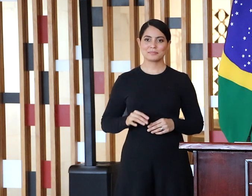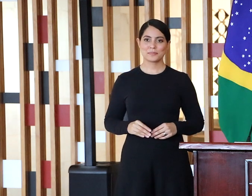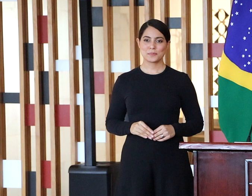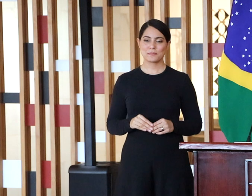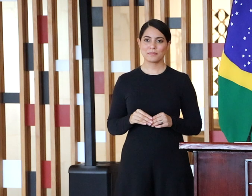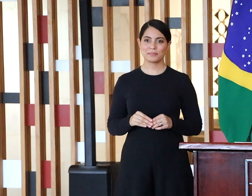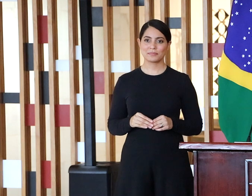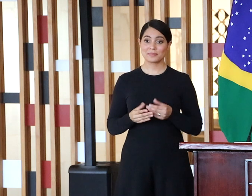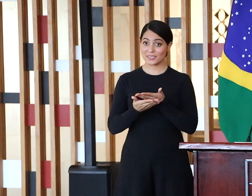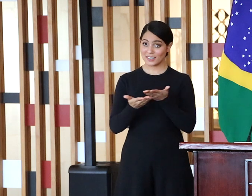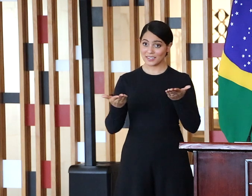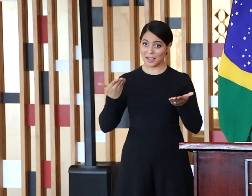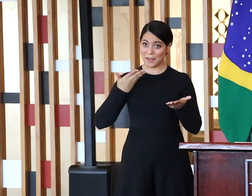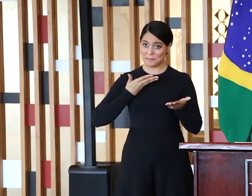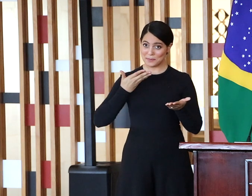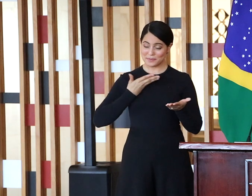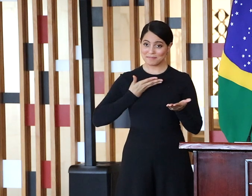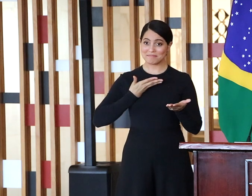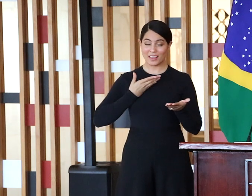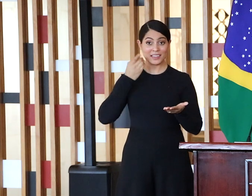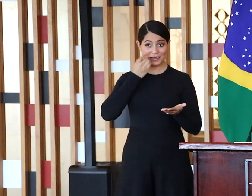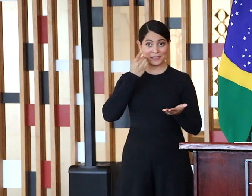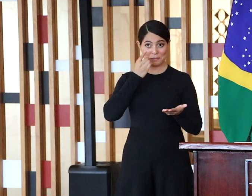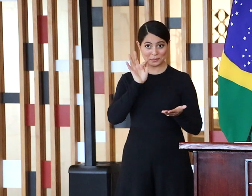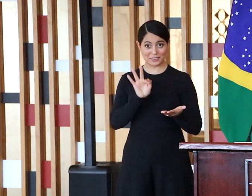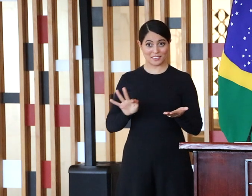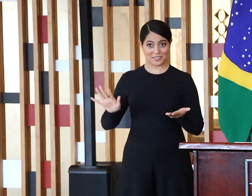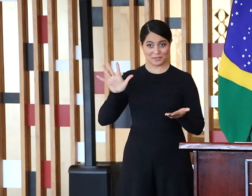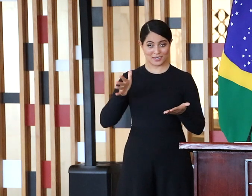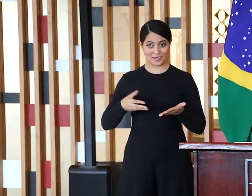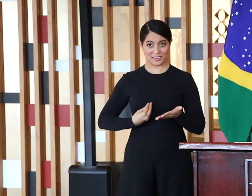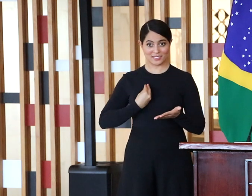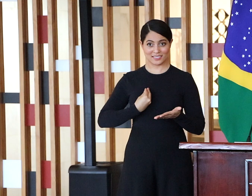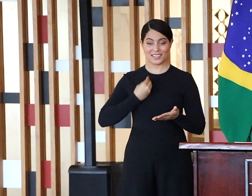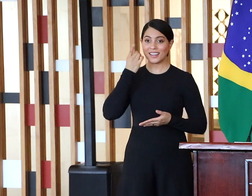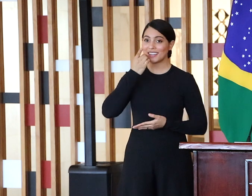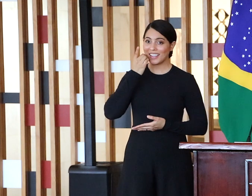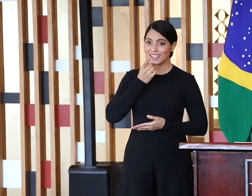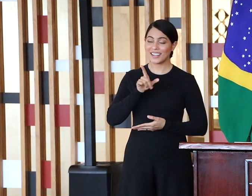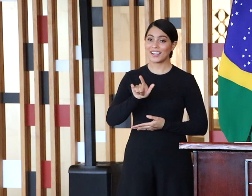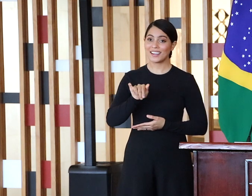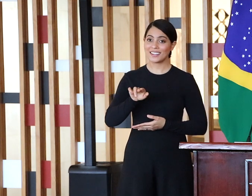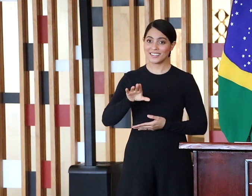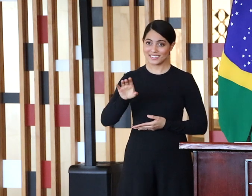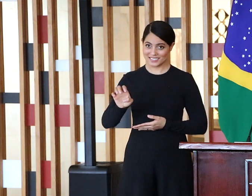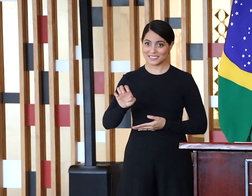caros amigos, deputados federais, deputada Grace Elias,